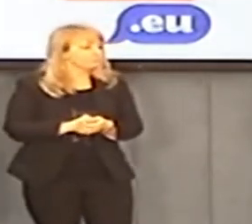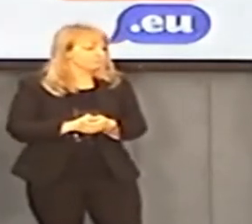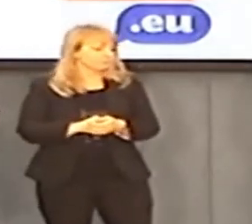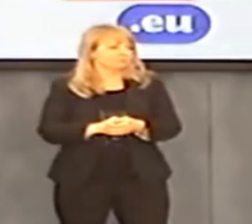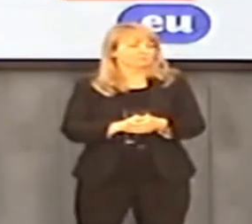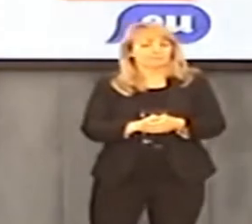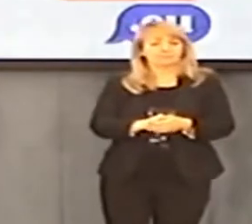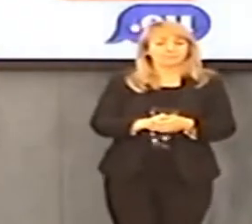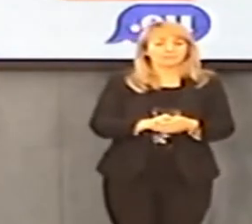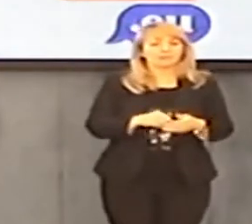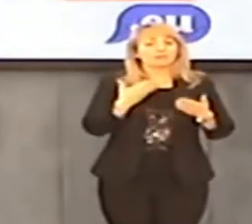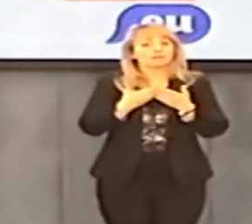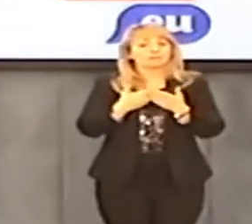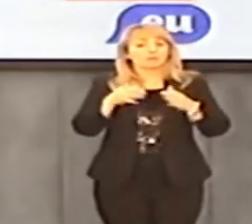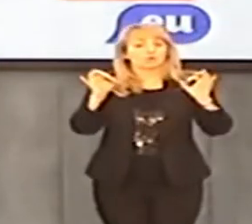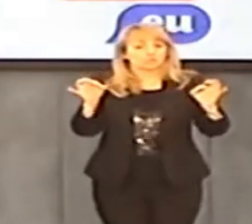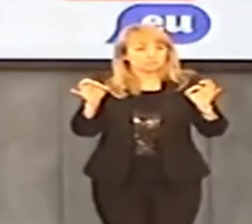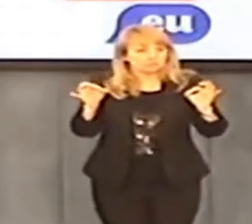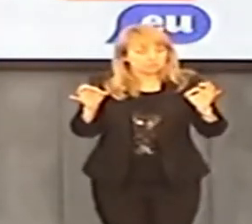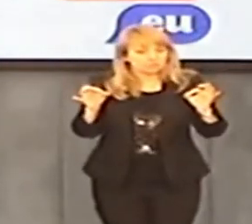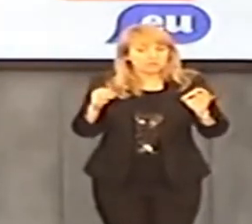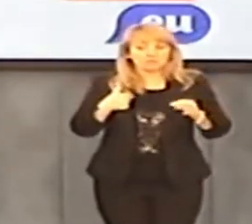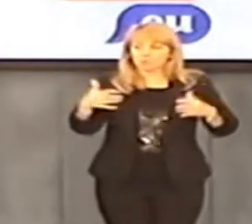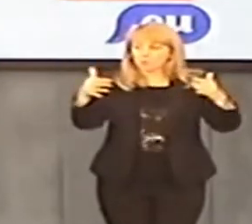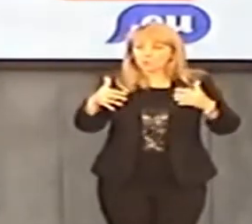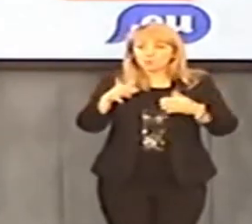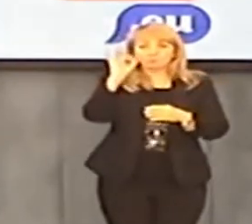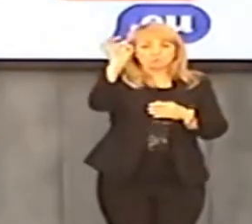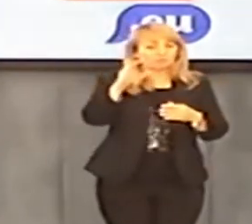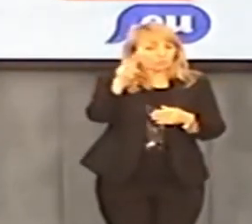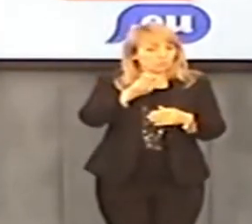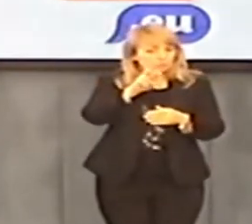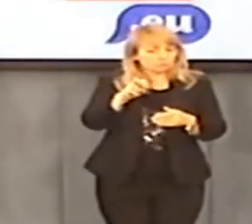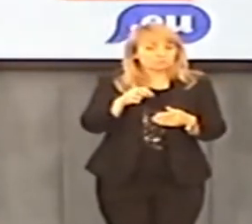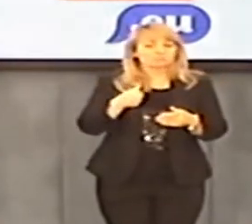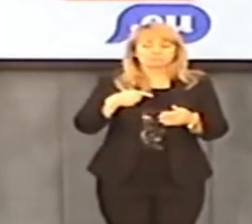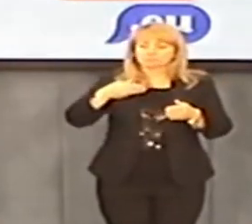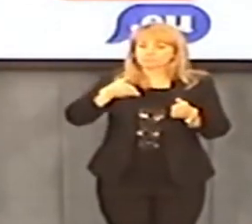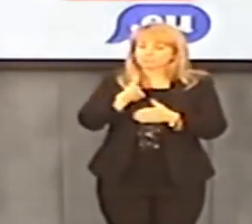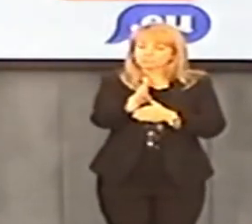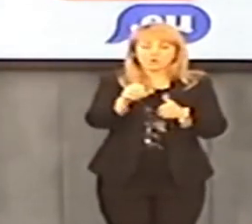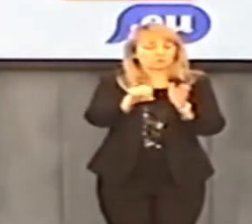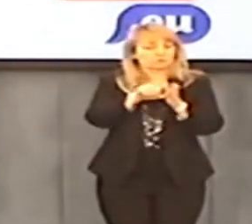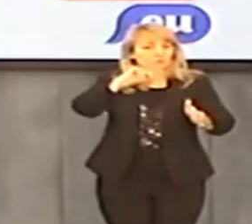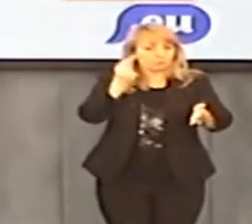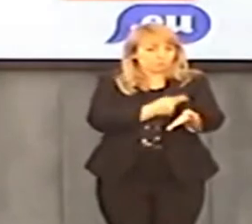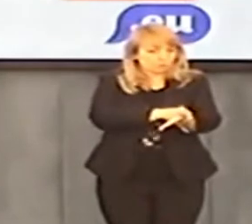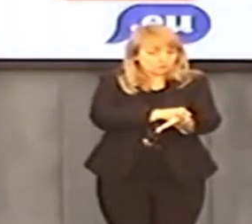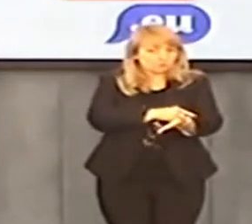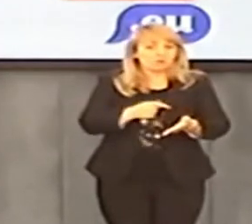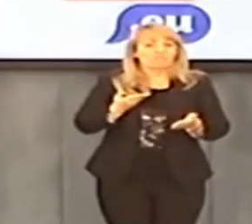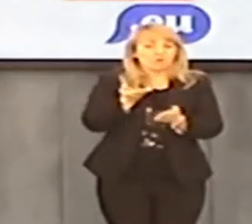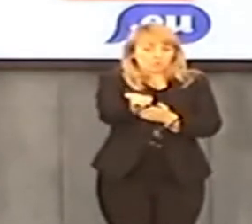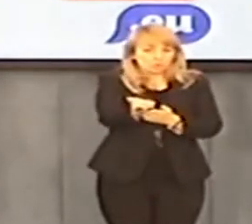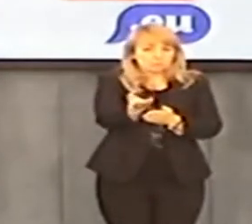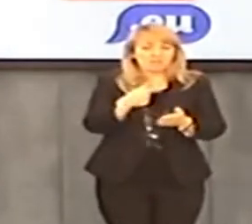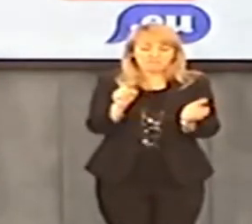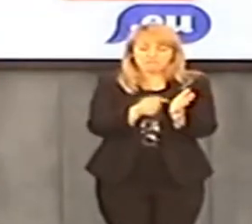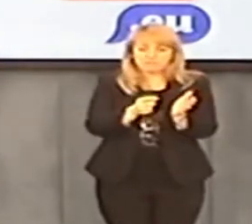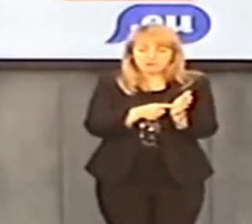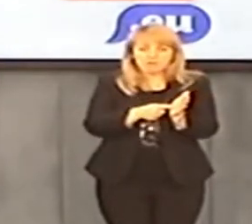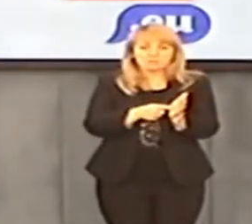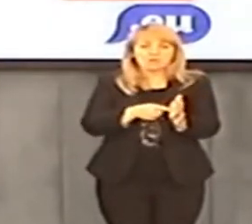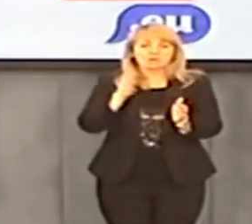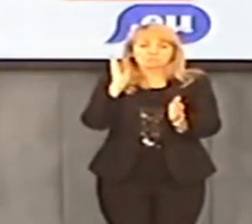Oddaję głos Panu Przewodniczącemu. Dlatego dzisiaj klub Twojego ruchu zwróci się do prokuratury